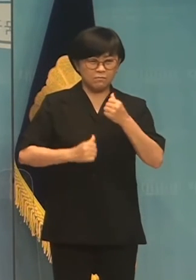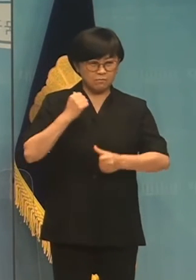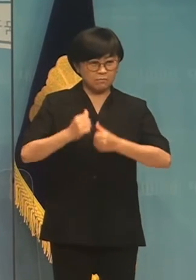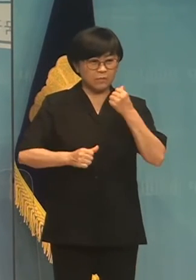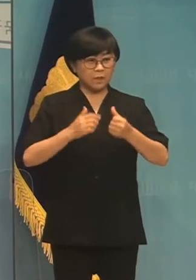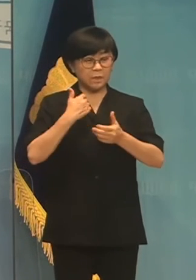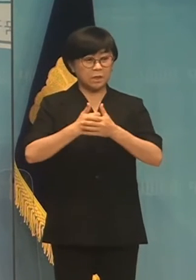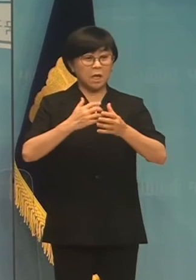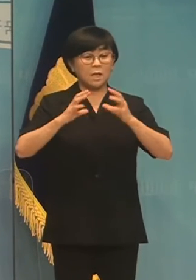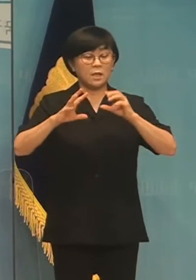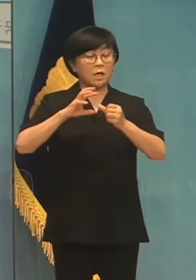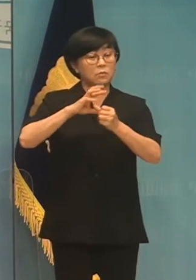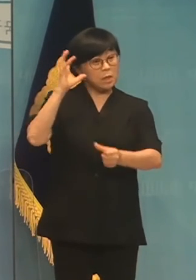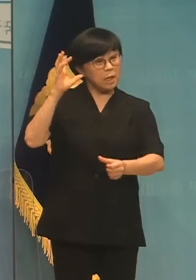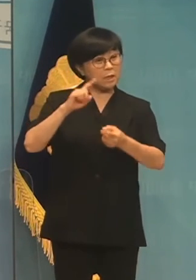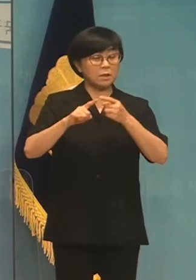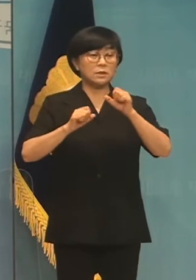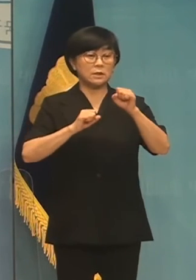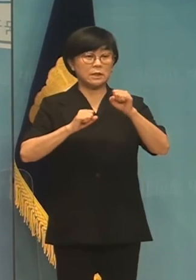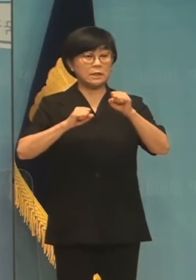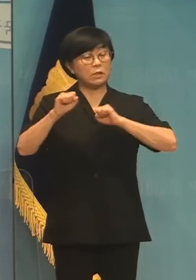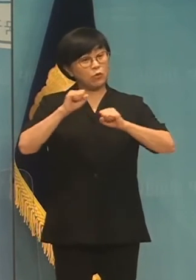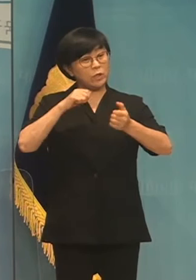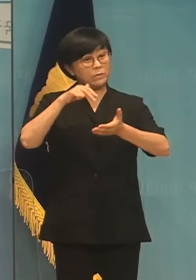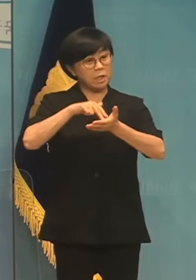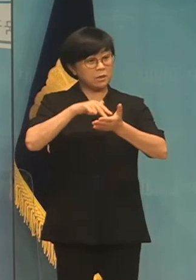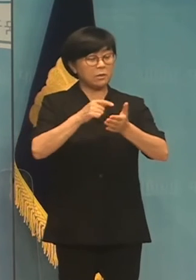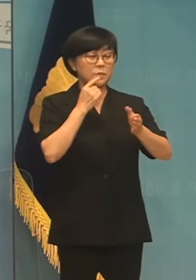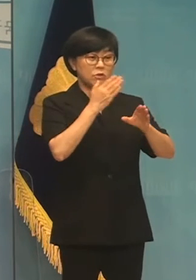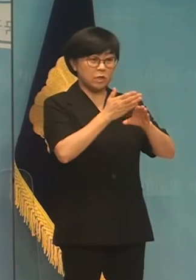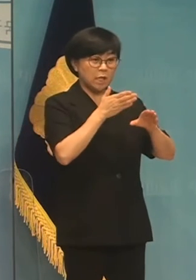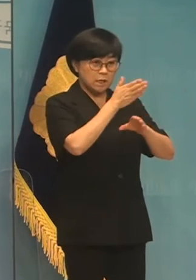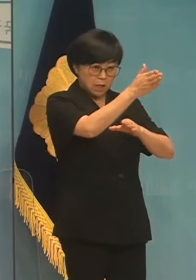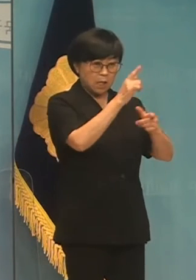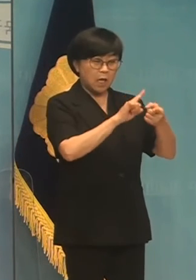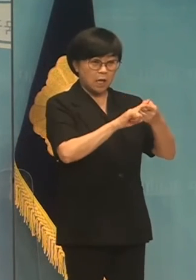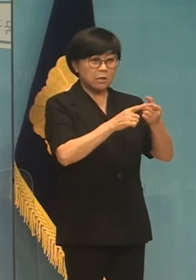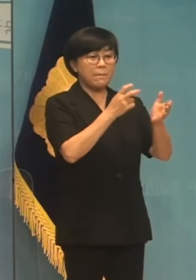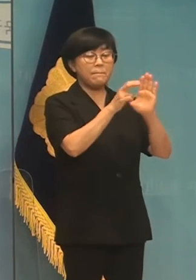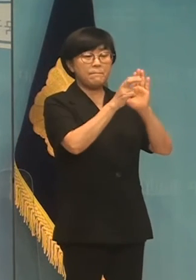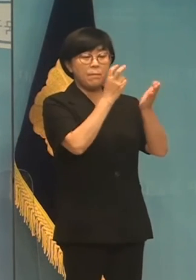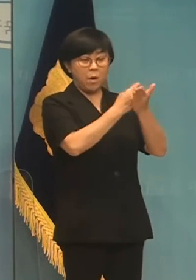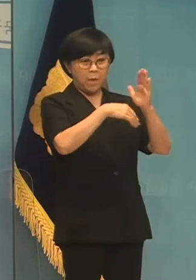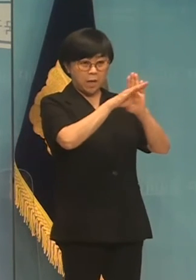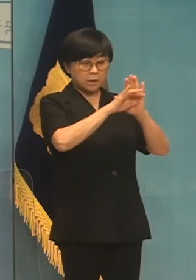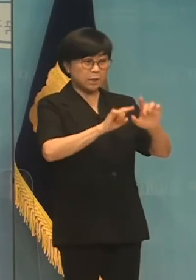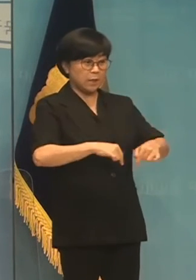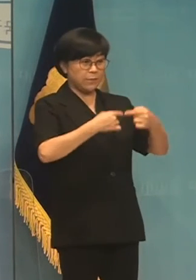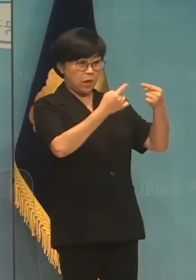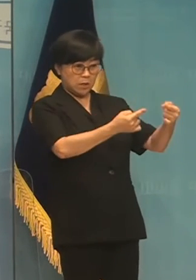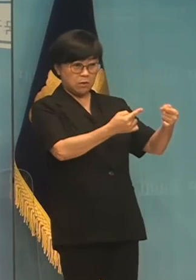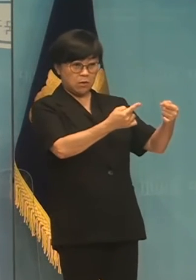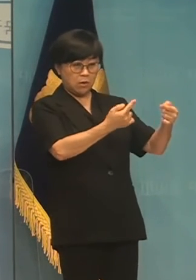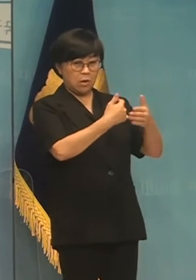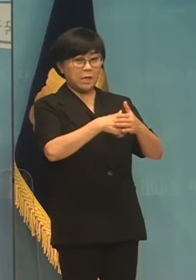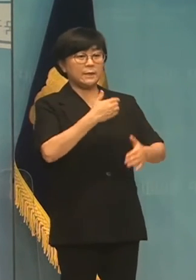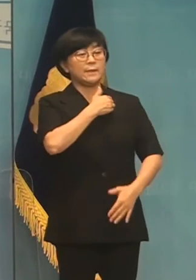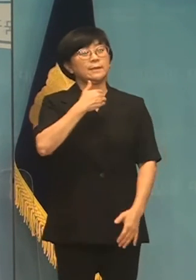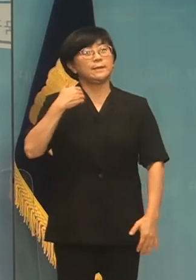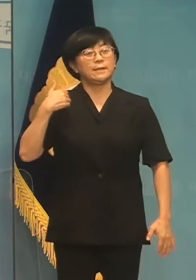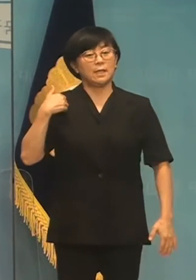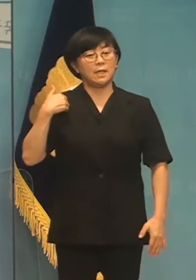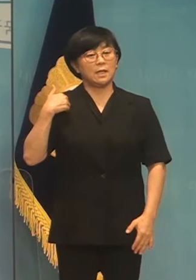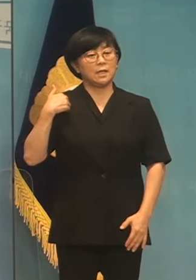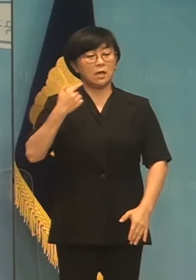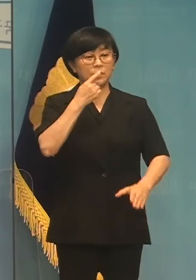독립운동안의 신적으로 민주당이 일방적으로 진행하는 법안소에 참여하여 당당하게